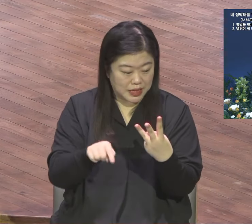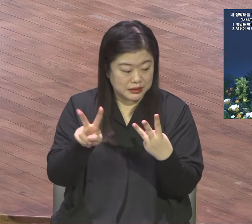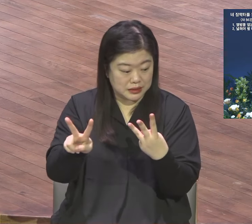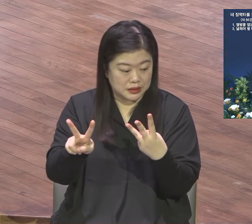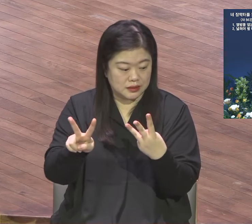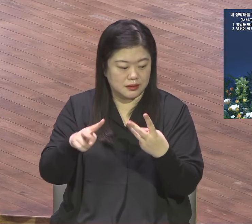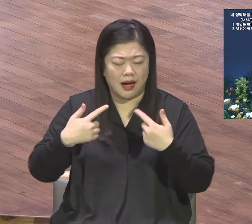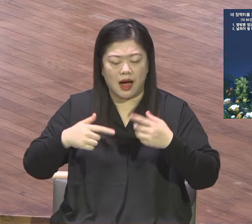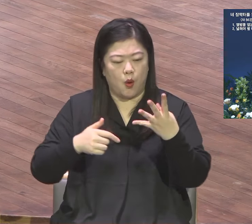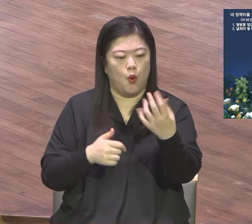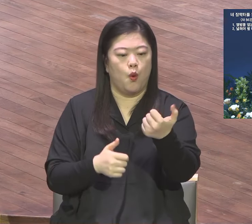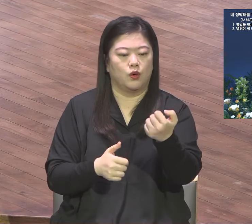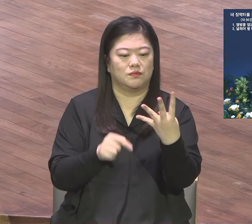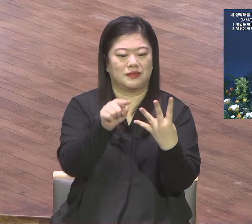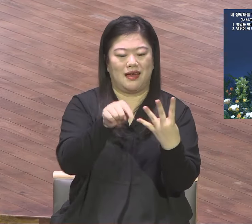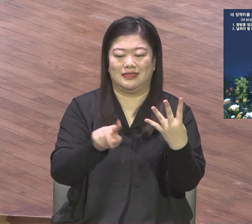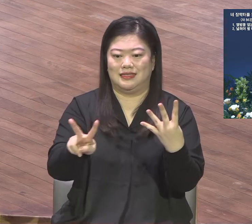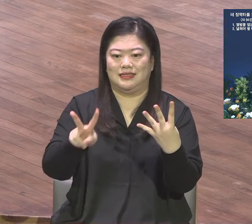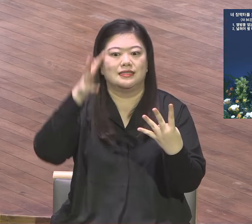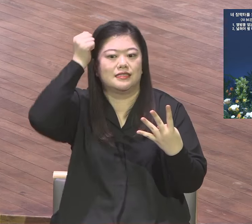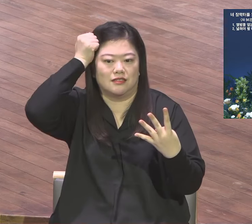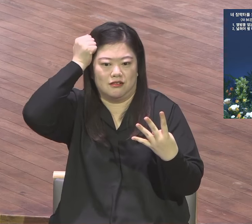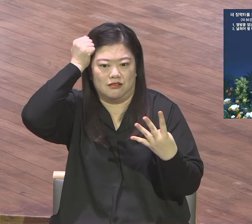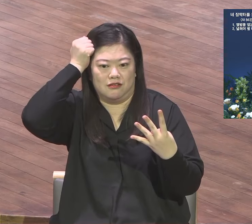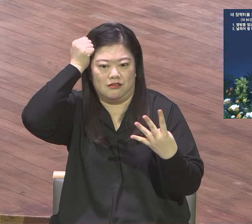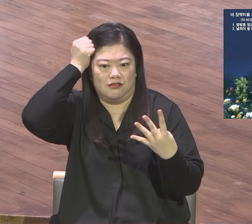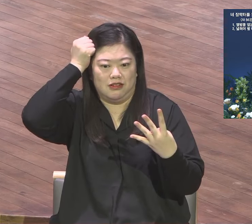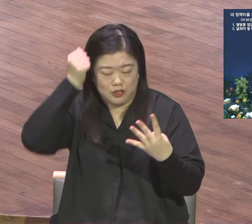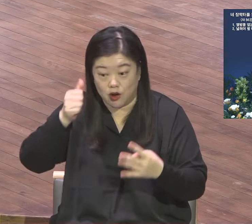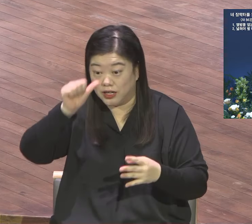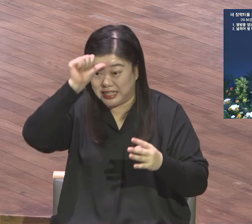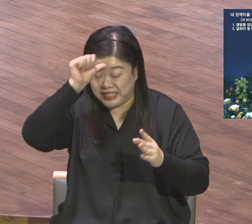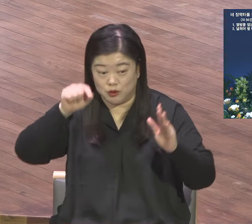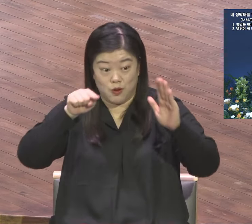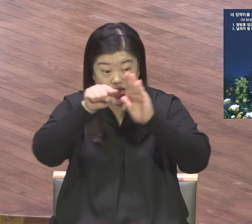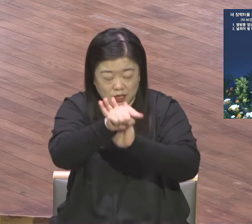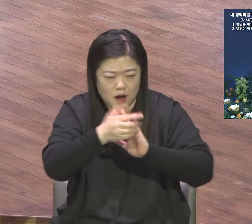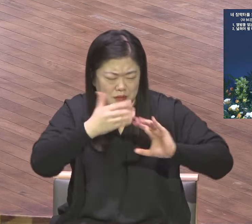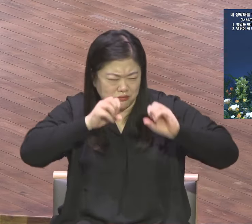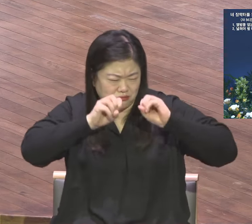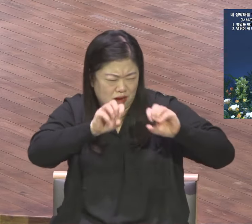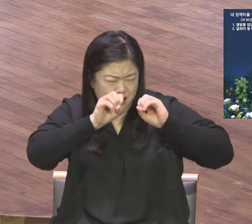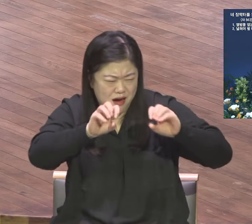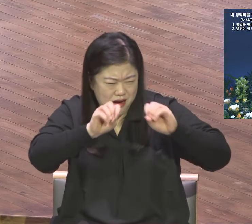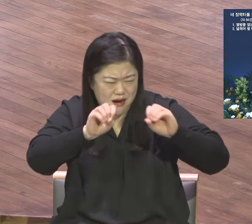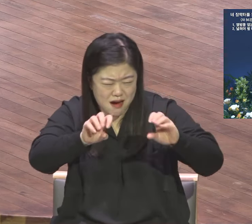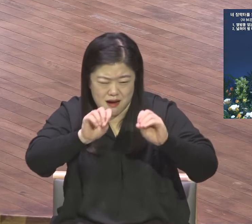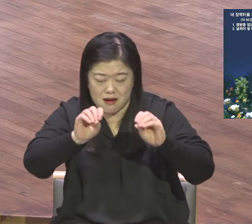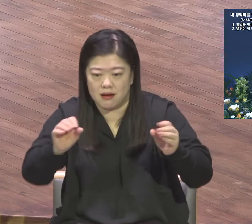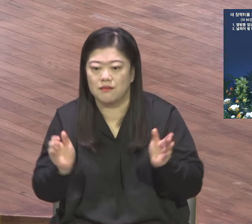주님께서 명령하시니 우리는 휘장과 주를 넓힙시다 당시에